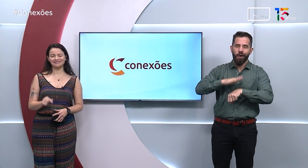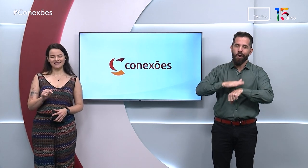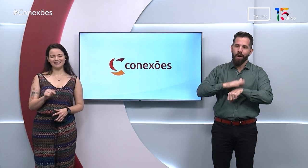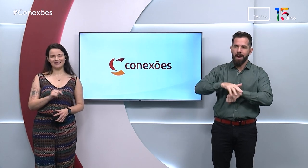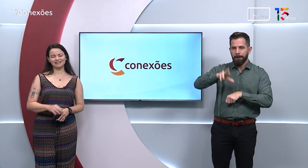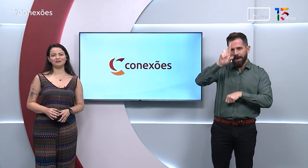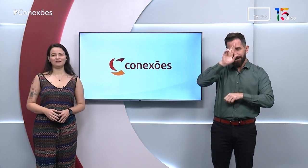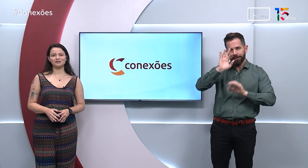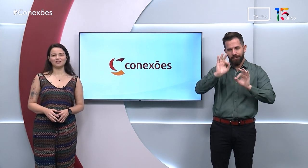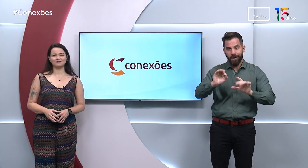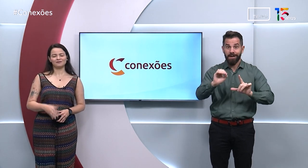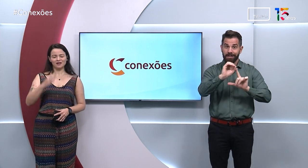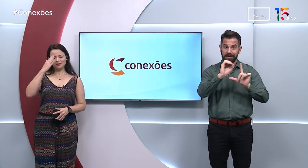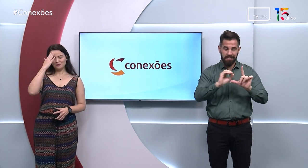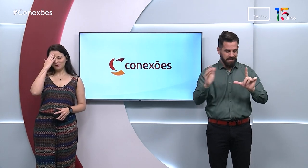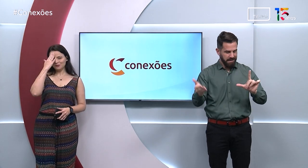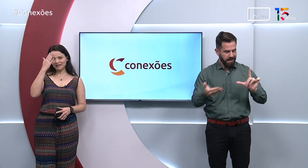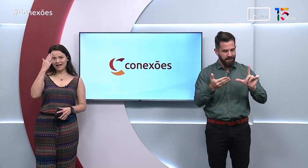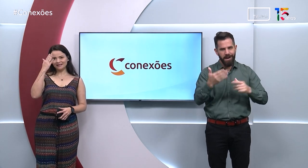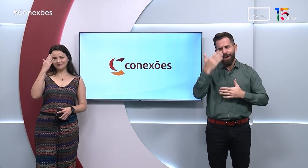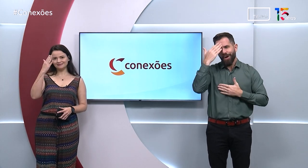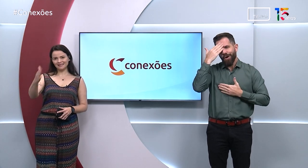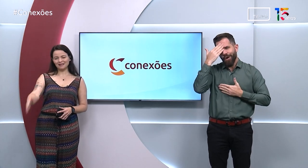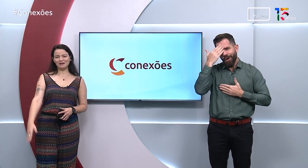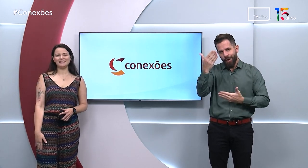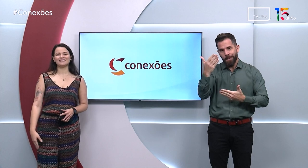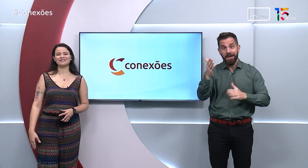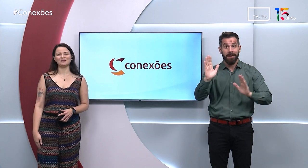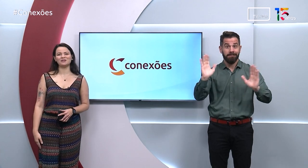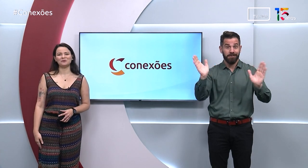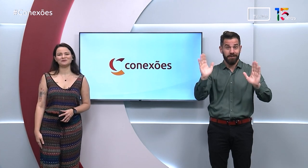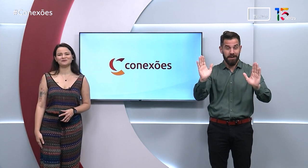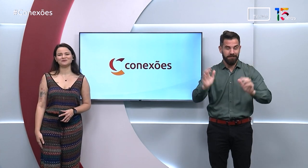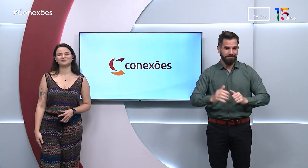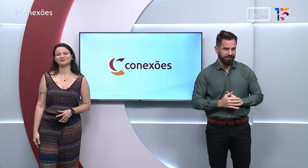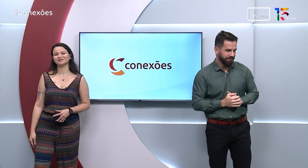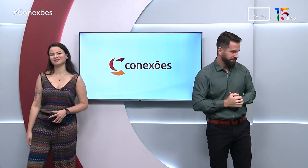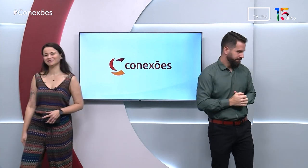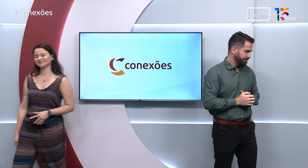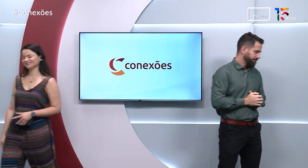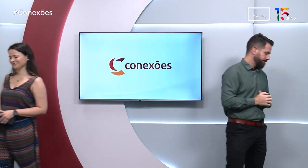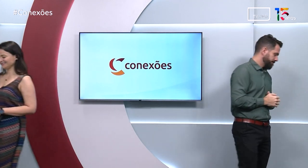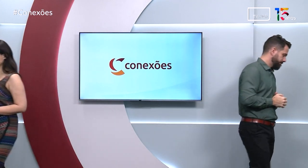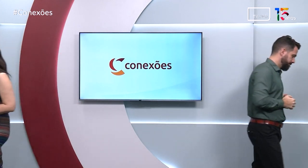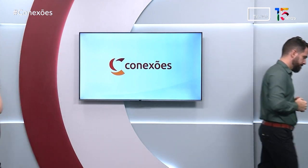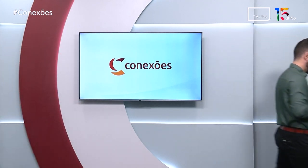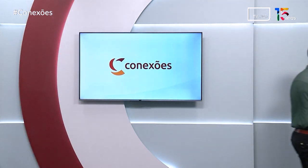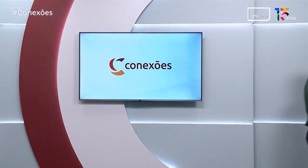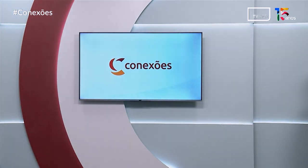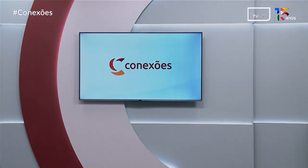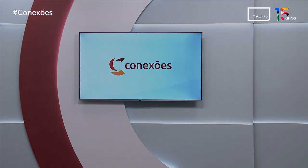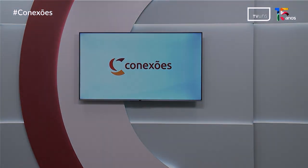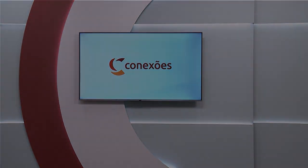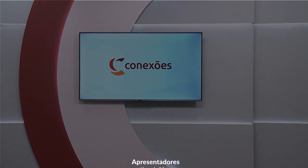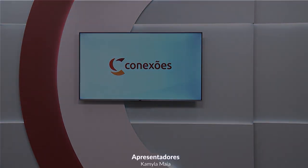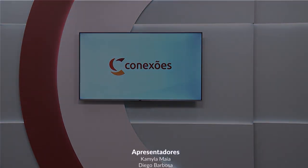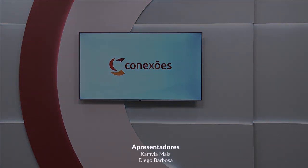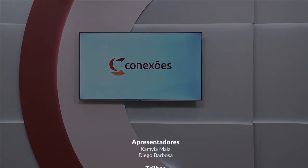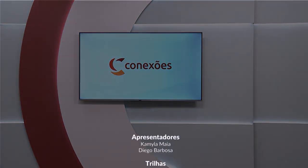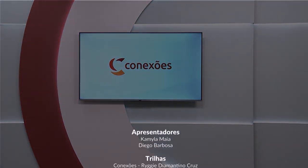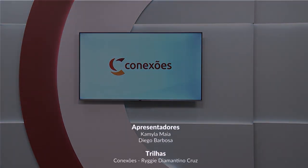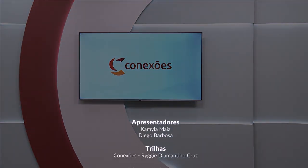-dia aqui na TVUFG muito obrigada até mais tchau tchau Tchau